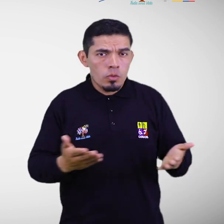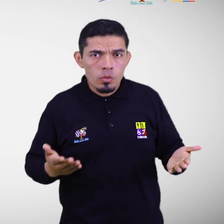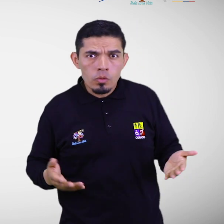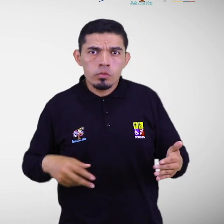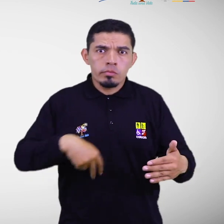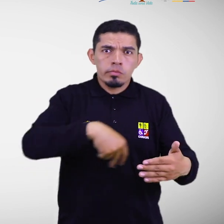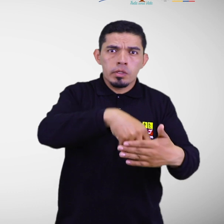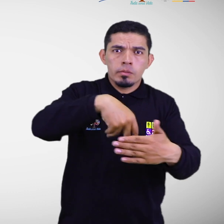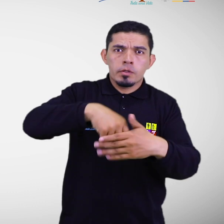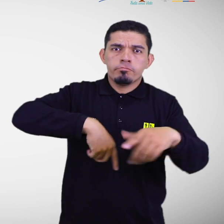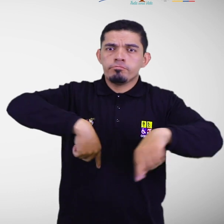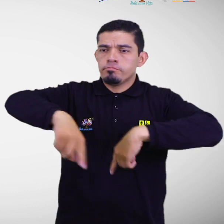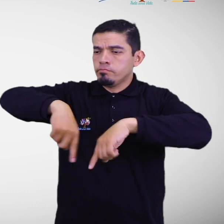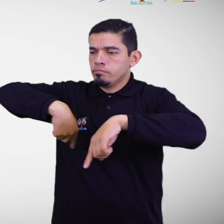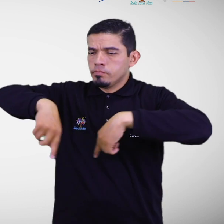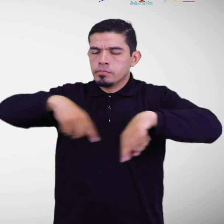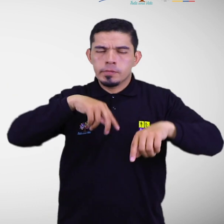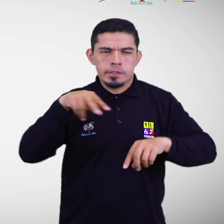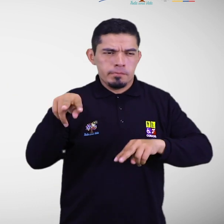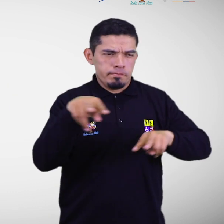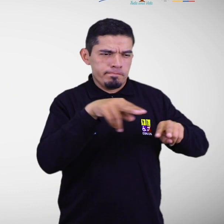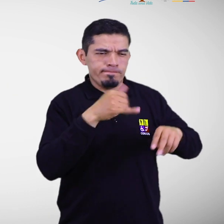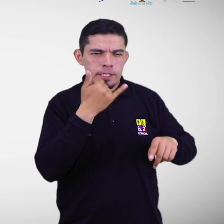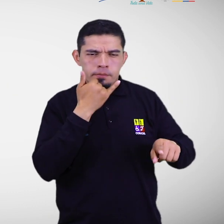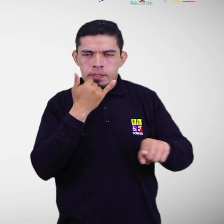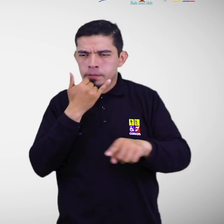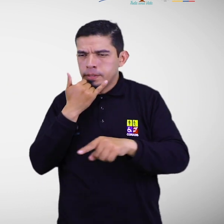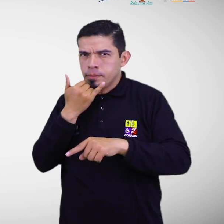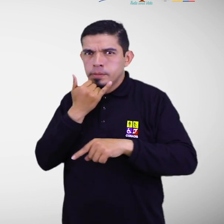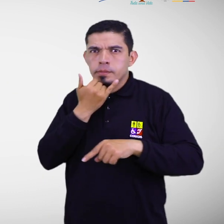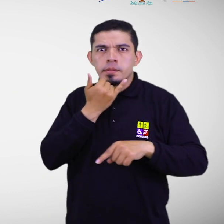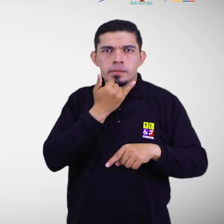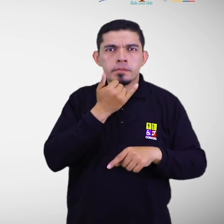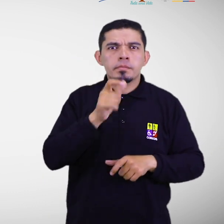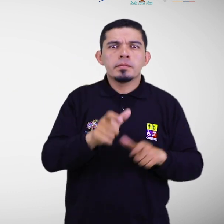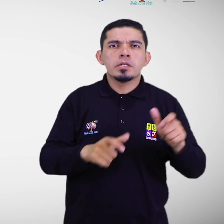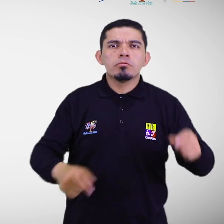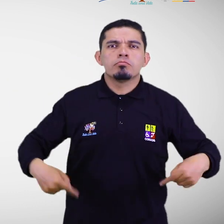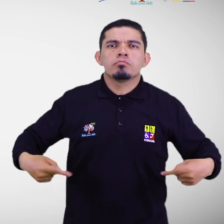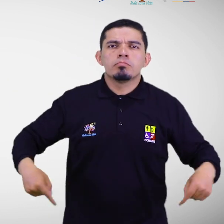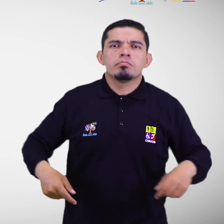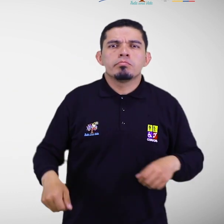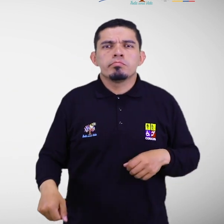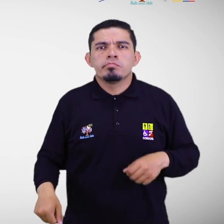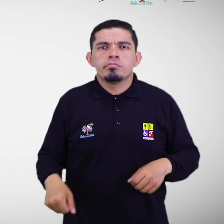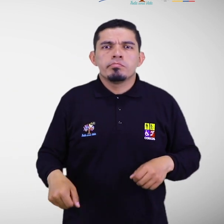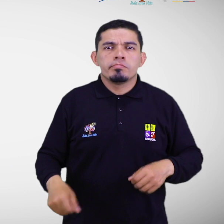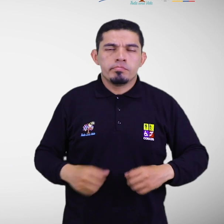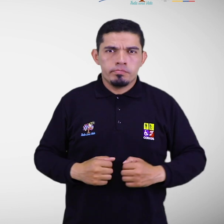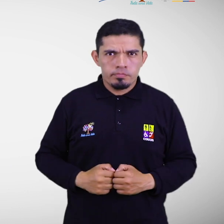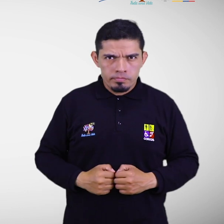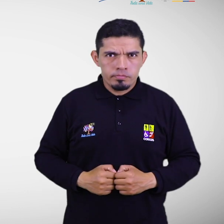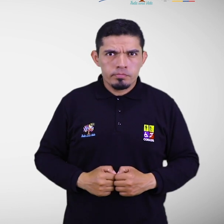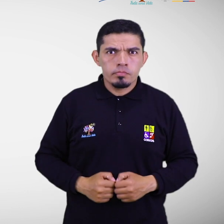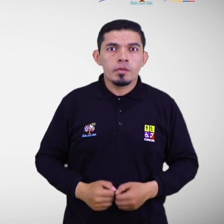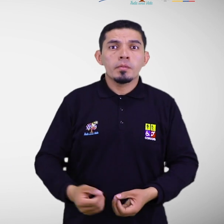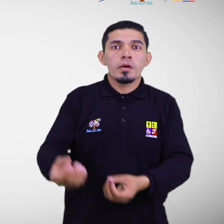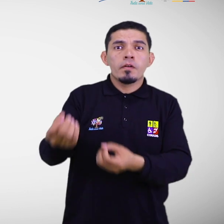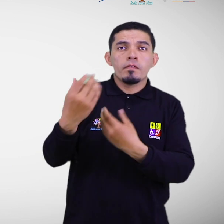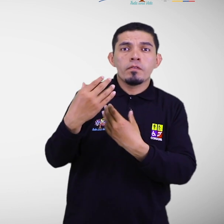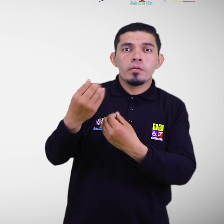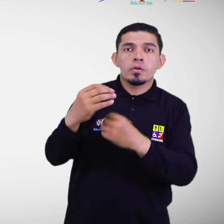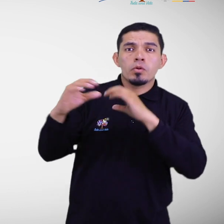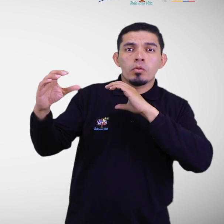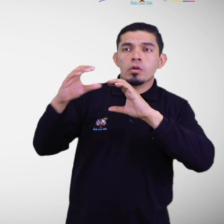afectan la libre movilidad de las personas, sobre todo para aquellas con movilidad reducida. Barreras en la información y